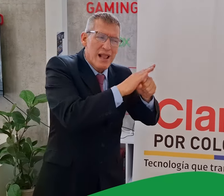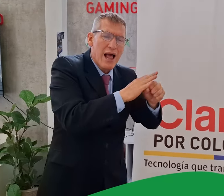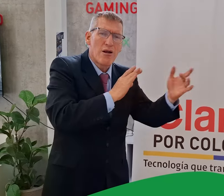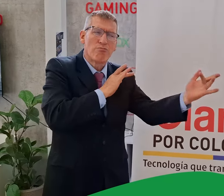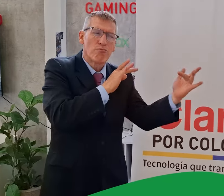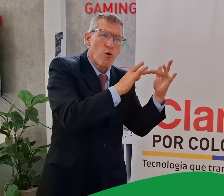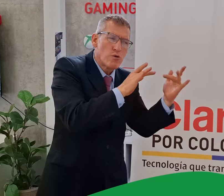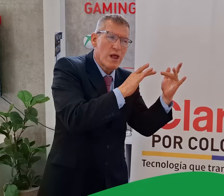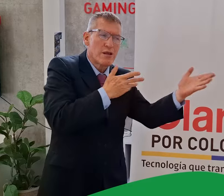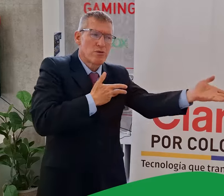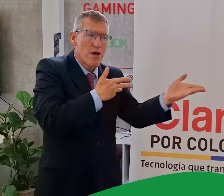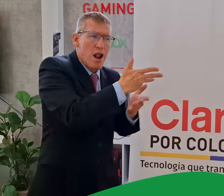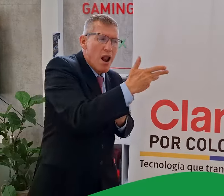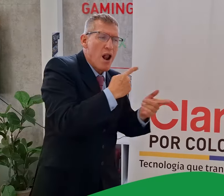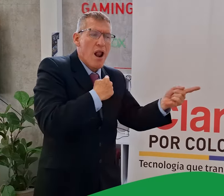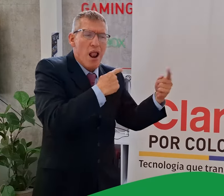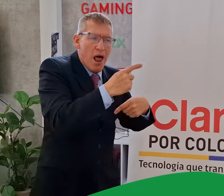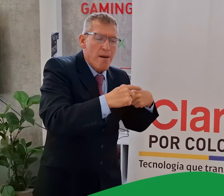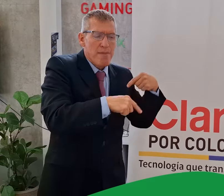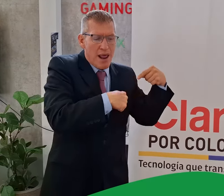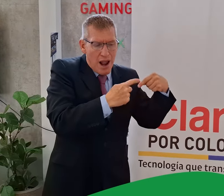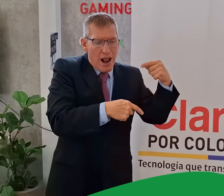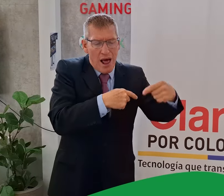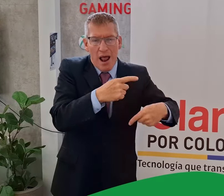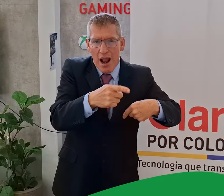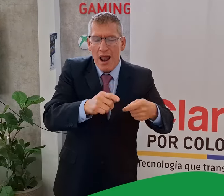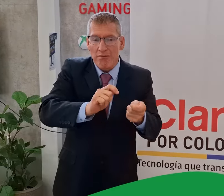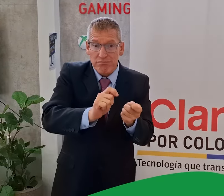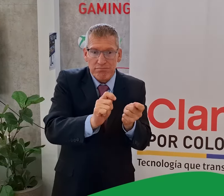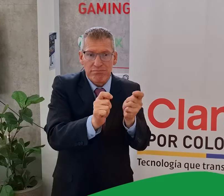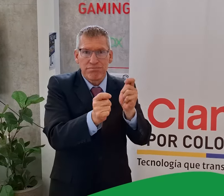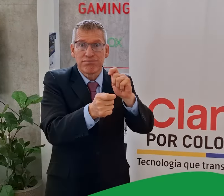conversaciones, reuniones y contactos hemos conseguido cambios.